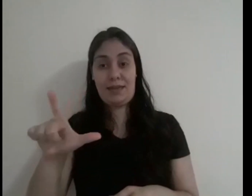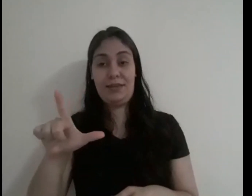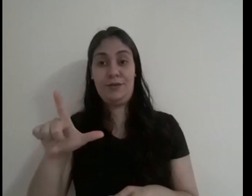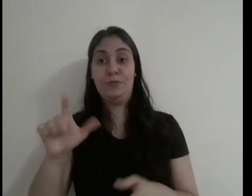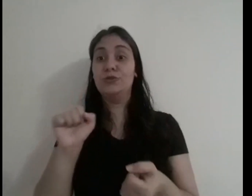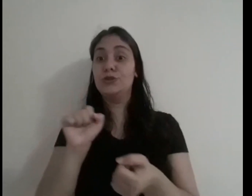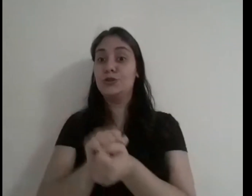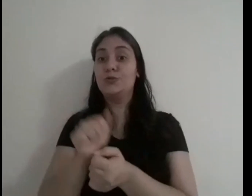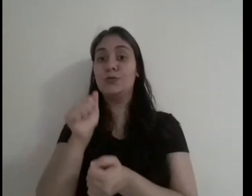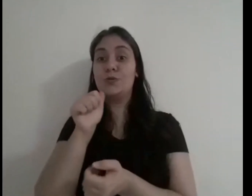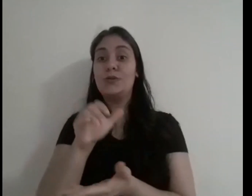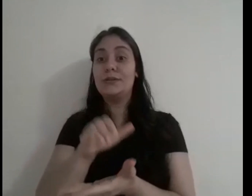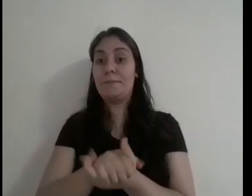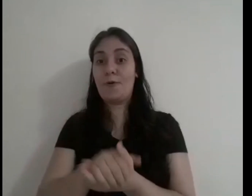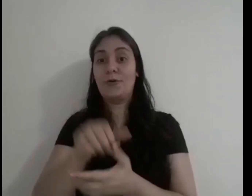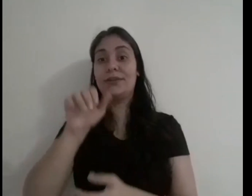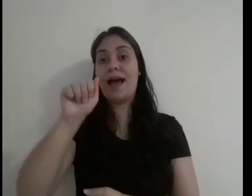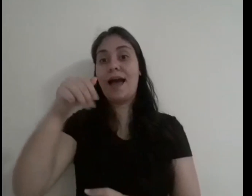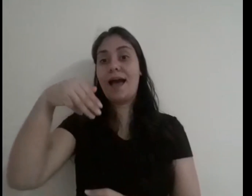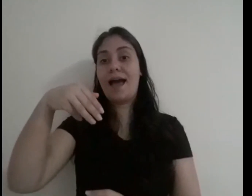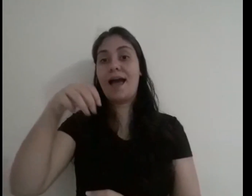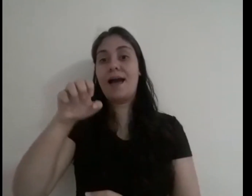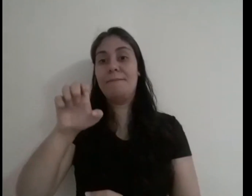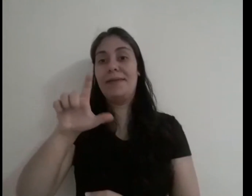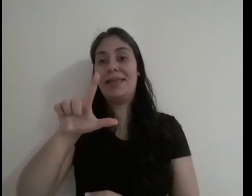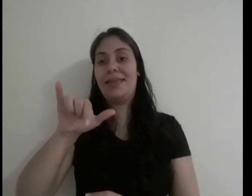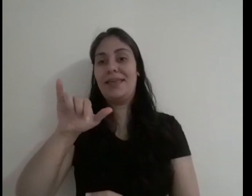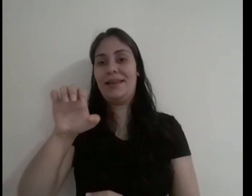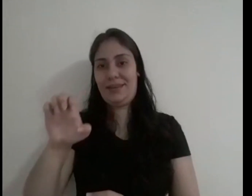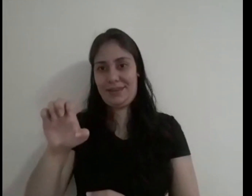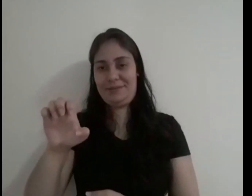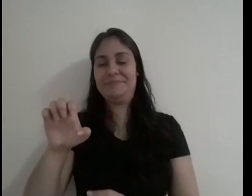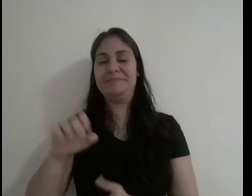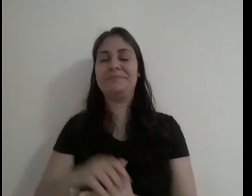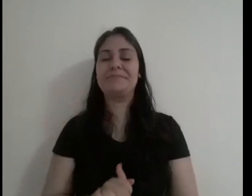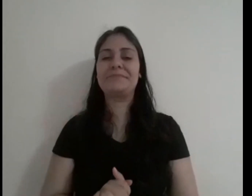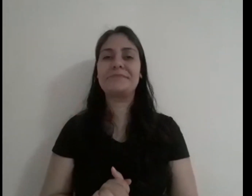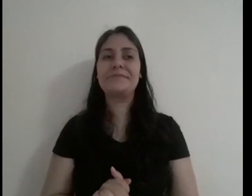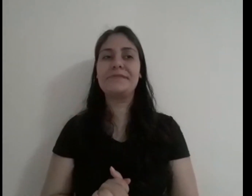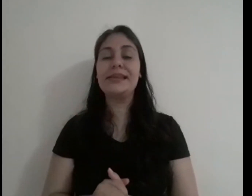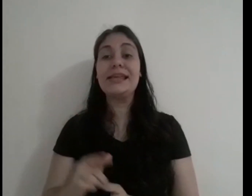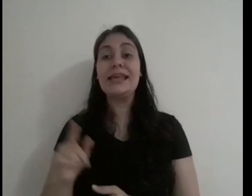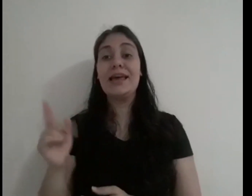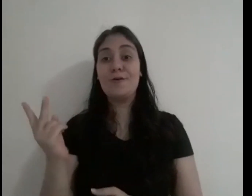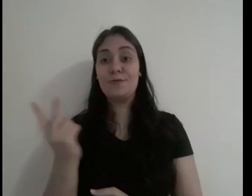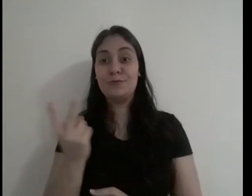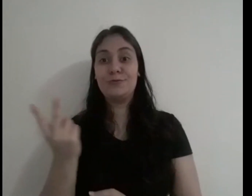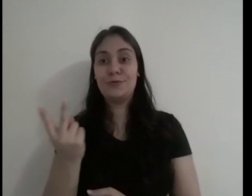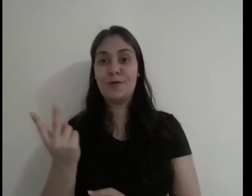Rivail chega junto com a esposa, a Melly. Os dois, então,